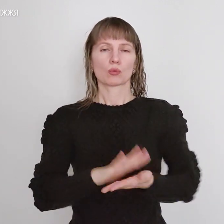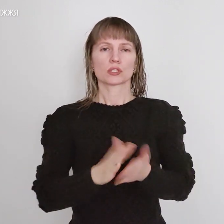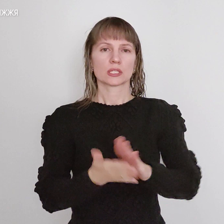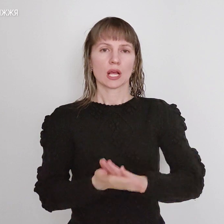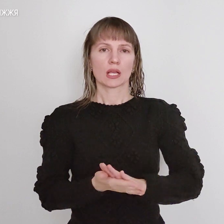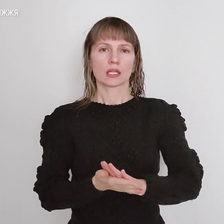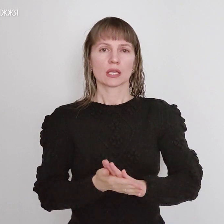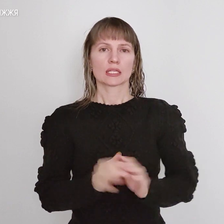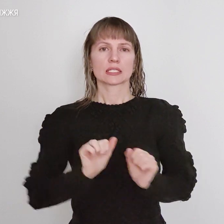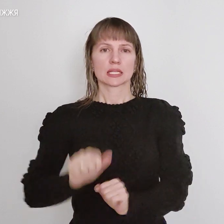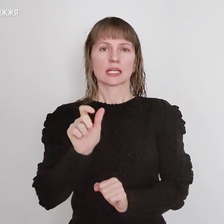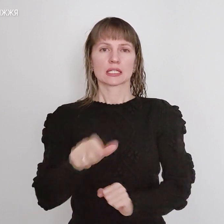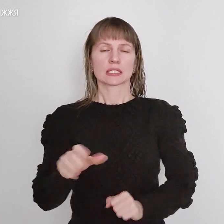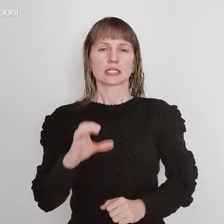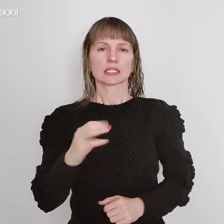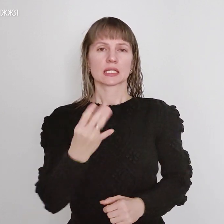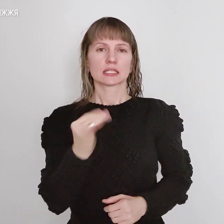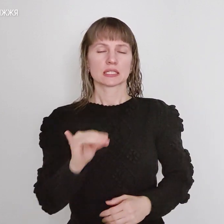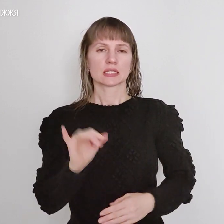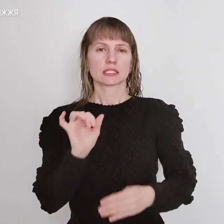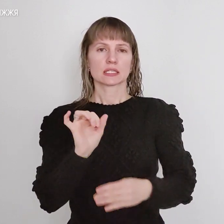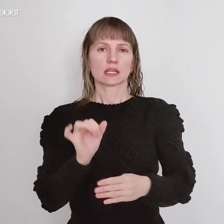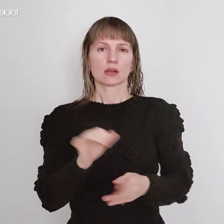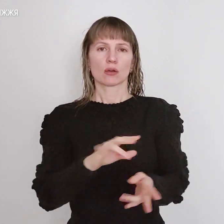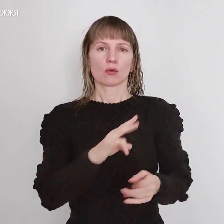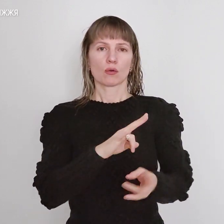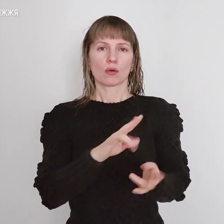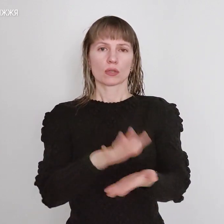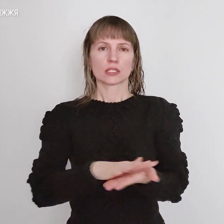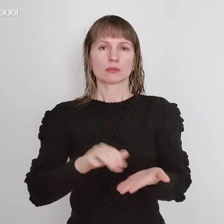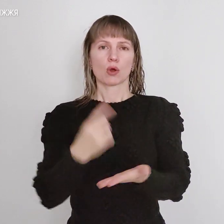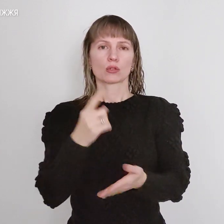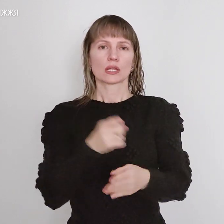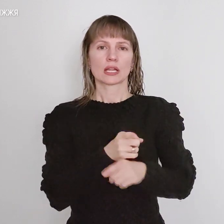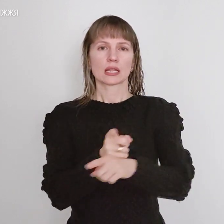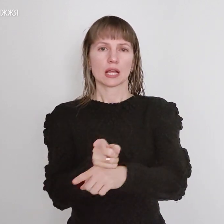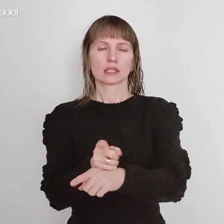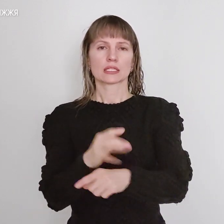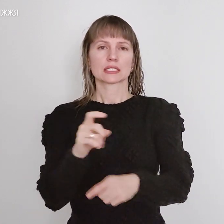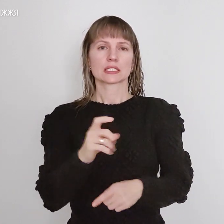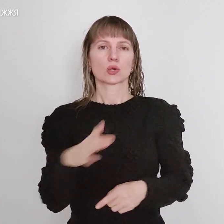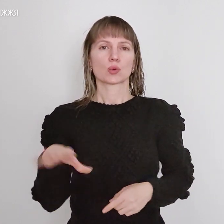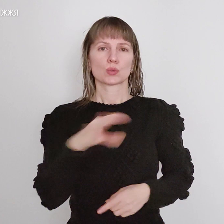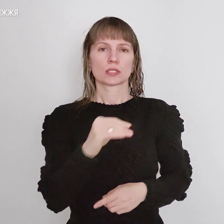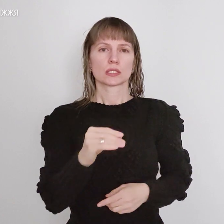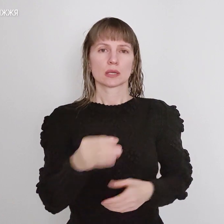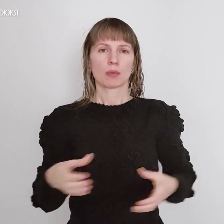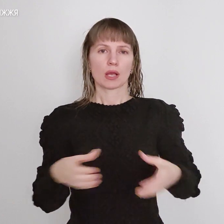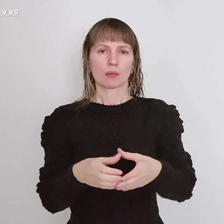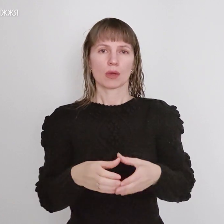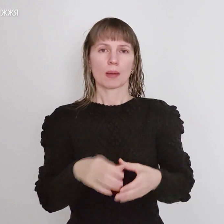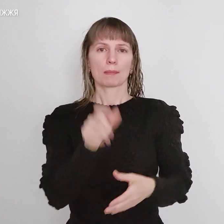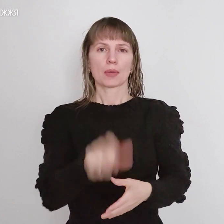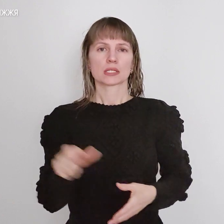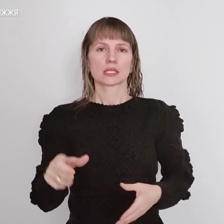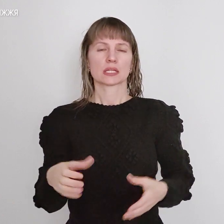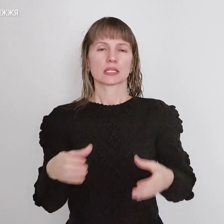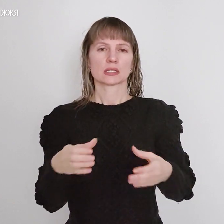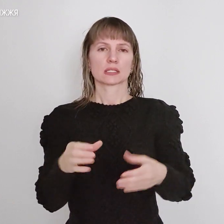Захисники станції знешкодили один танк окупантів з усім екіпажем. Персона станції не постраждав.